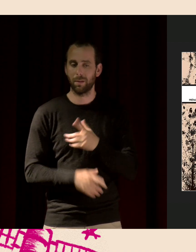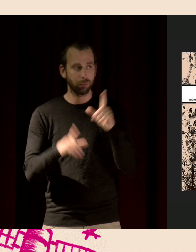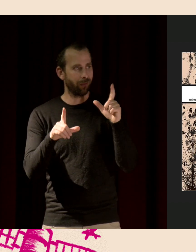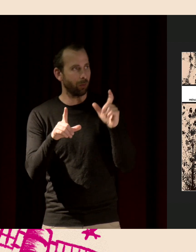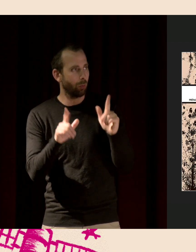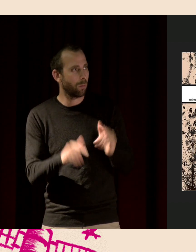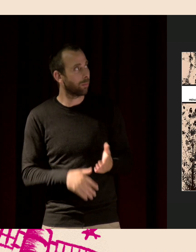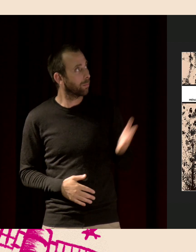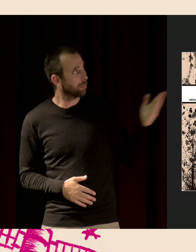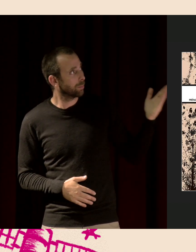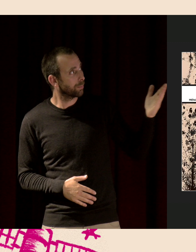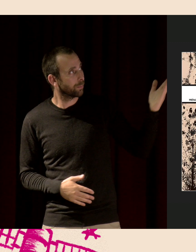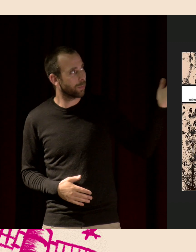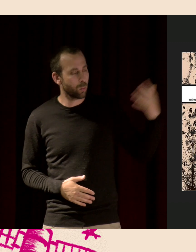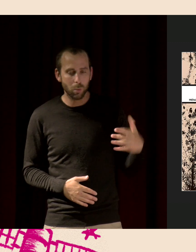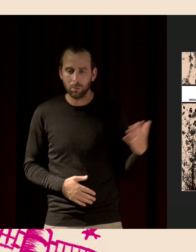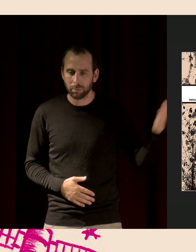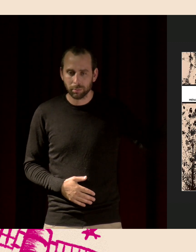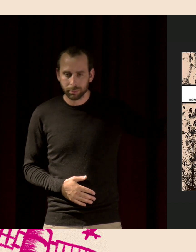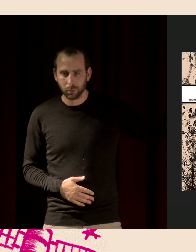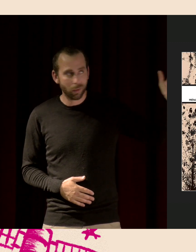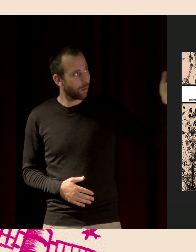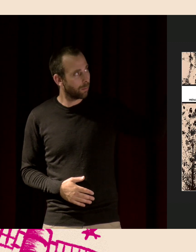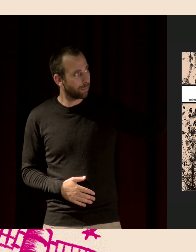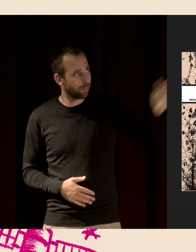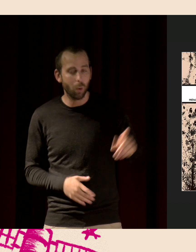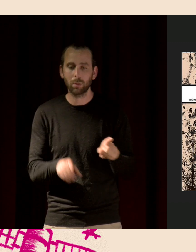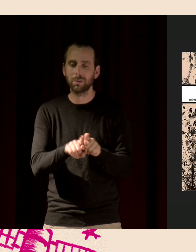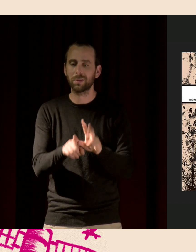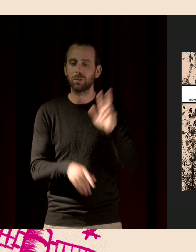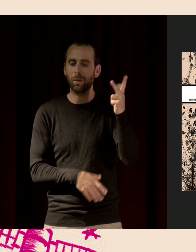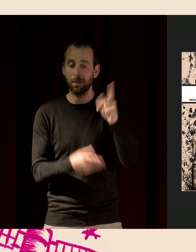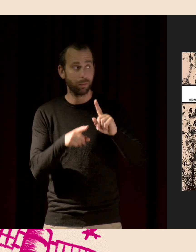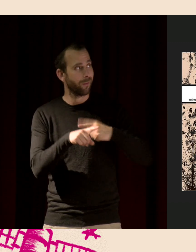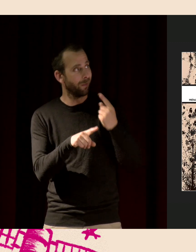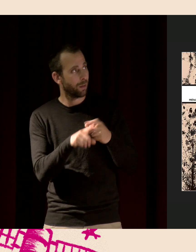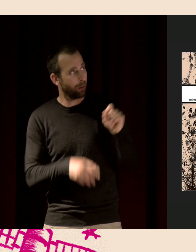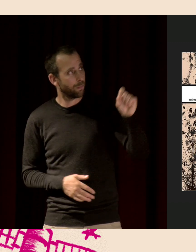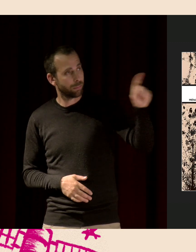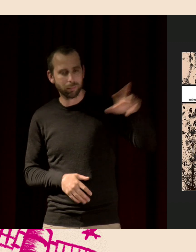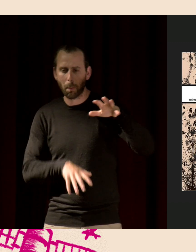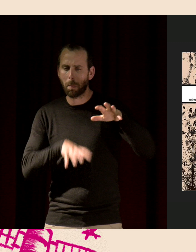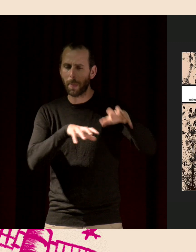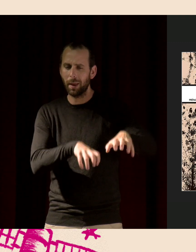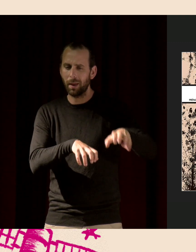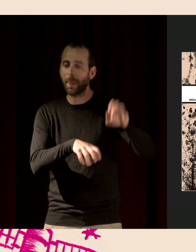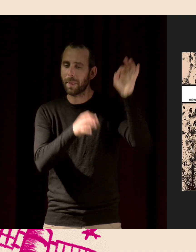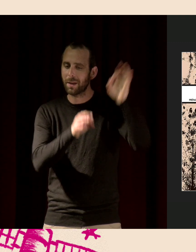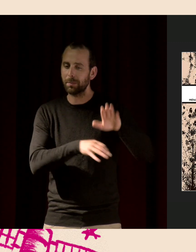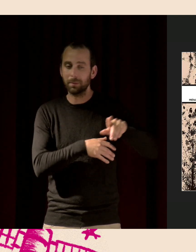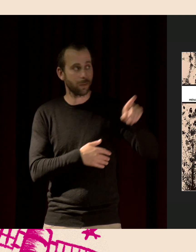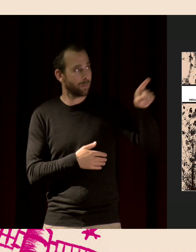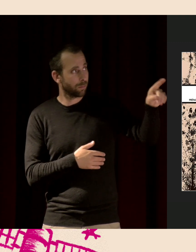Salgado. Et puis, pour prendre un exemple récent, le film La Panthère des Neiges de Vincent Munier, avec un